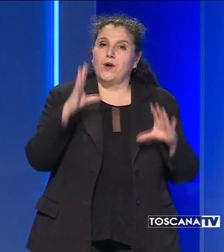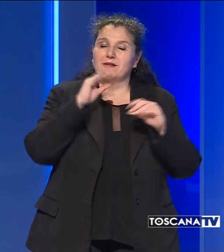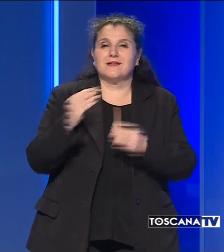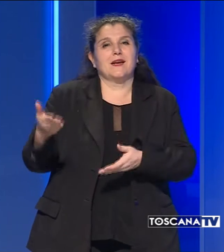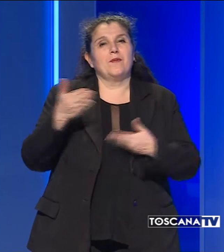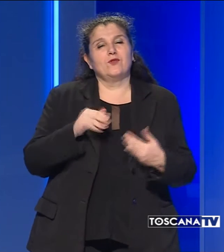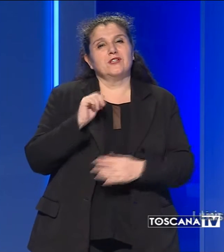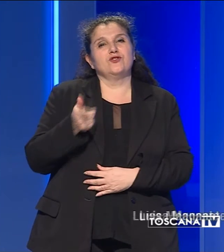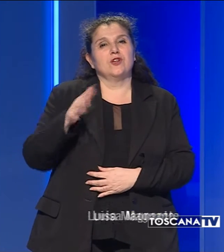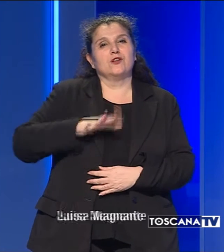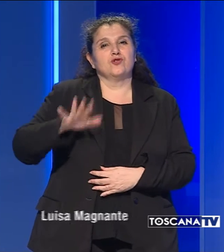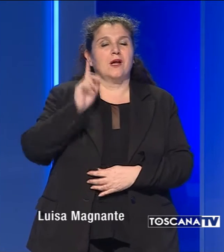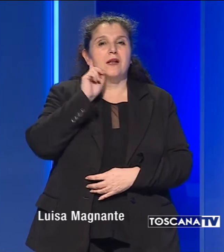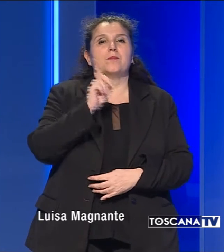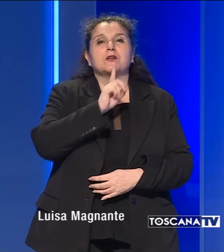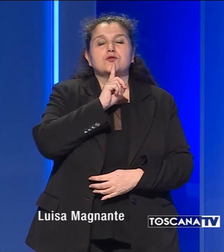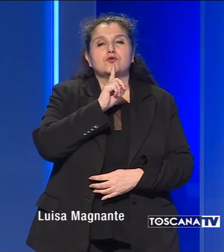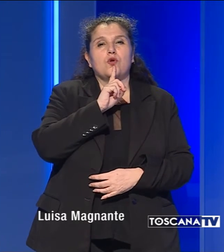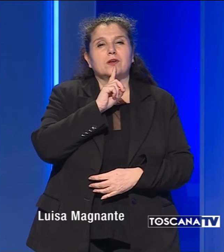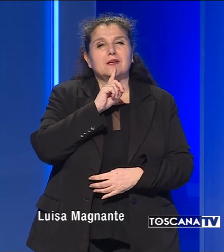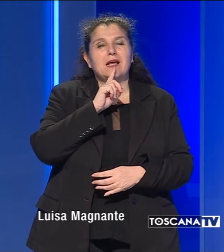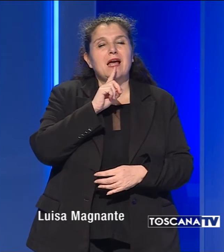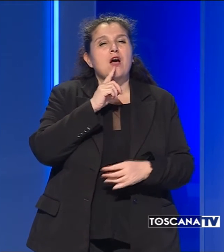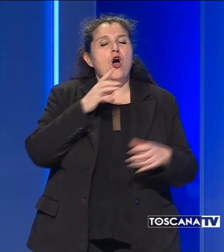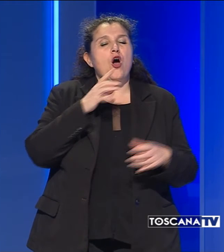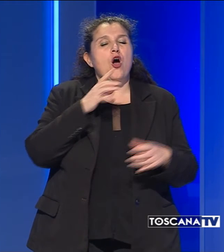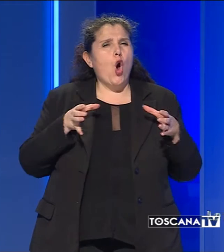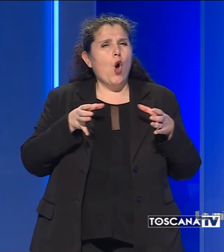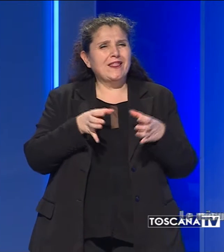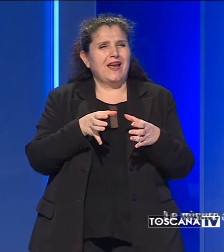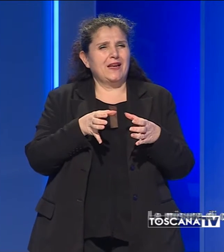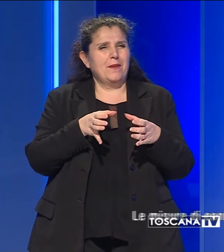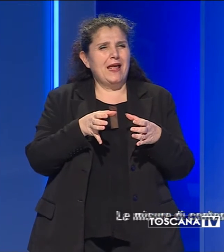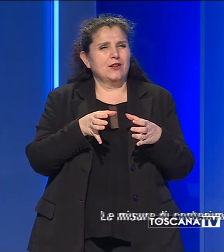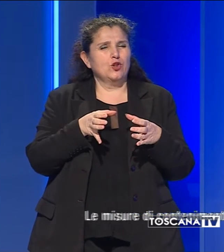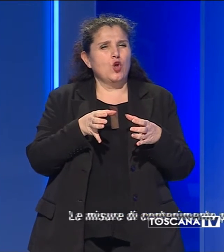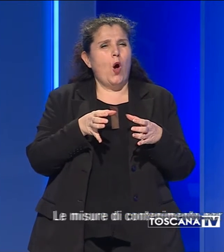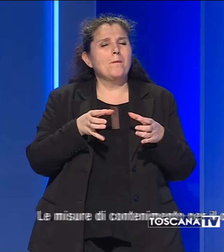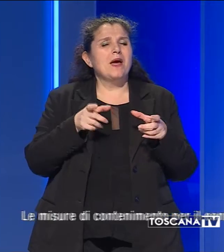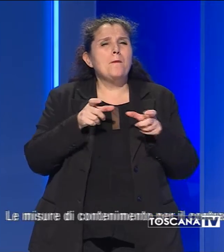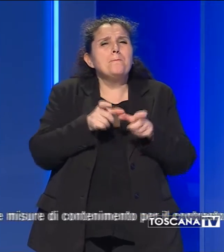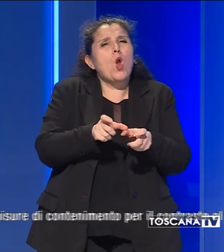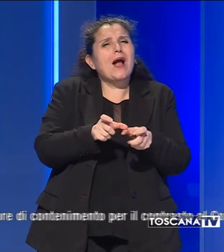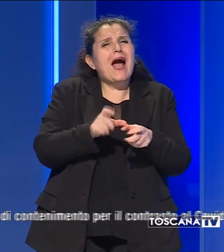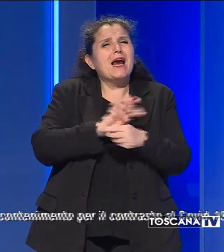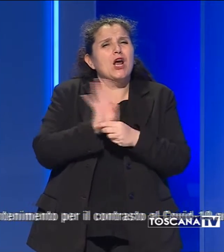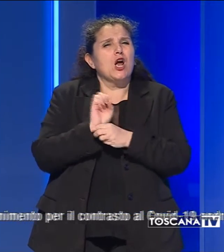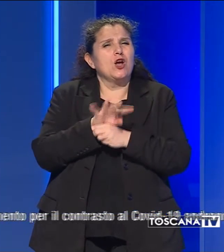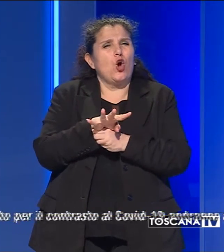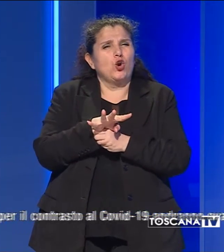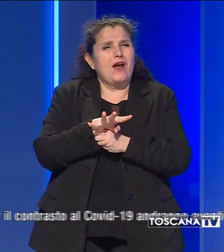Trovati al Tg Persordi, le misure di contenimento per il contrasto al Covid-19